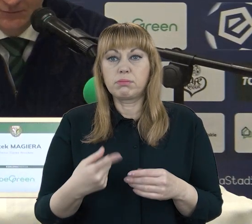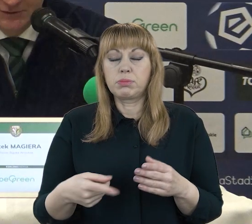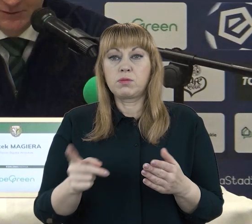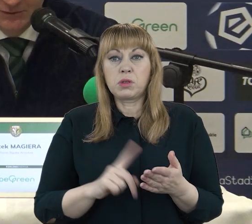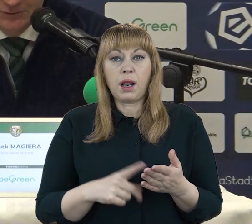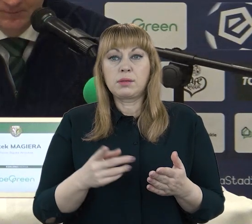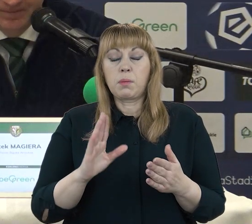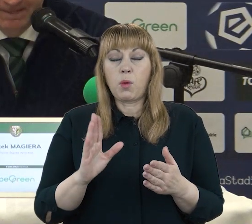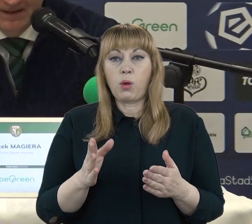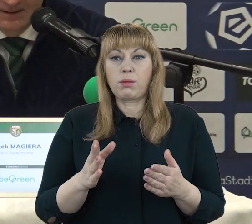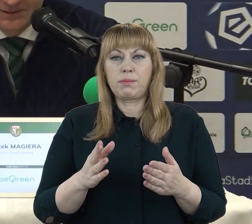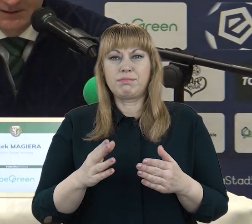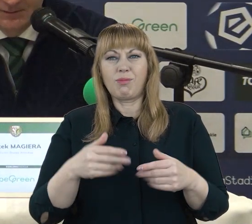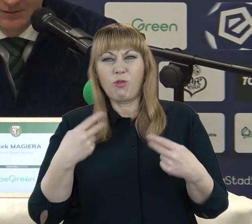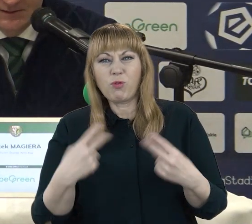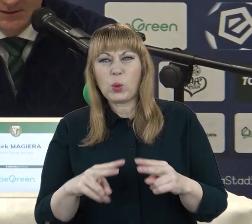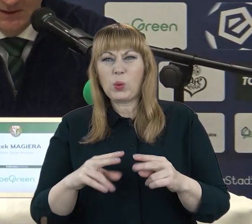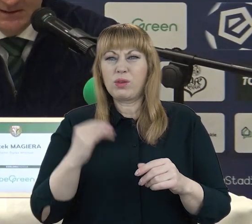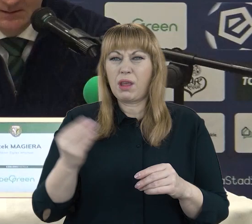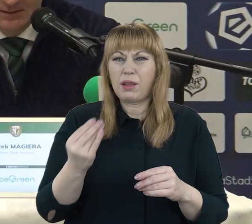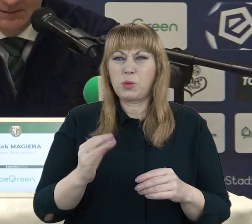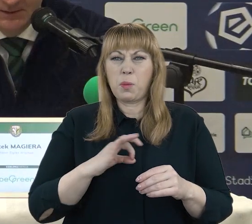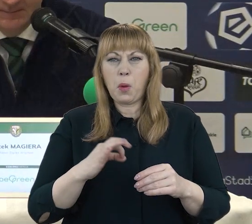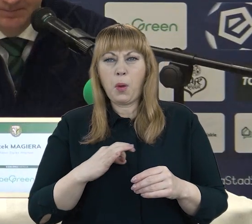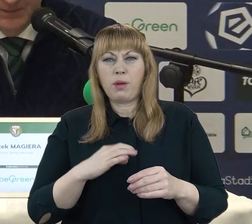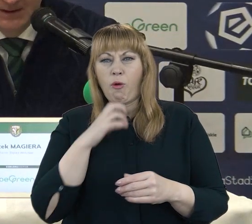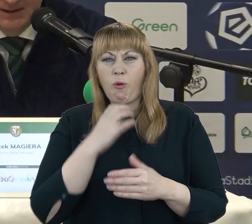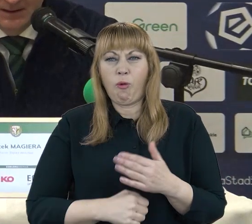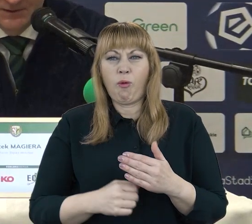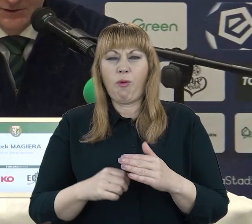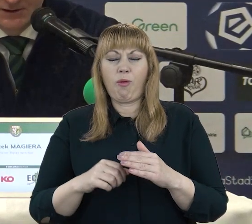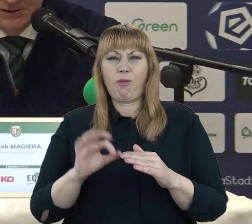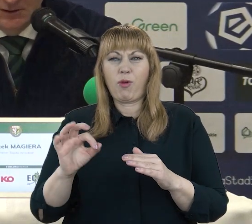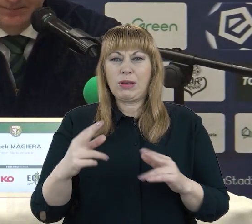stworzyliśmy już żadnej dogodnej sytuacji do tego, aby strzelić gola.